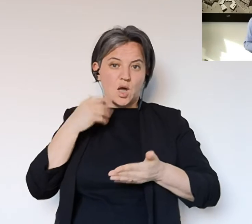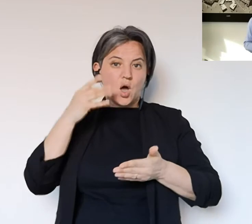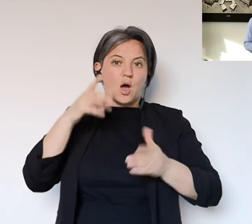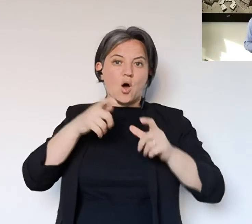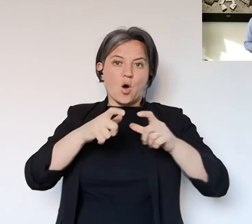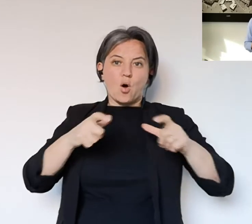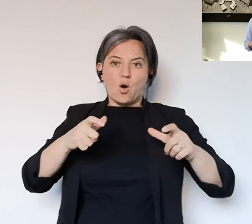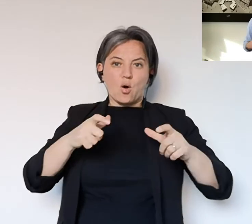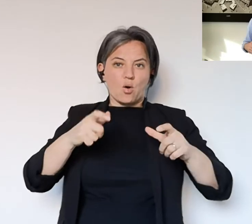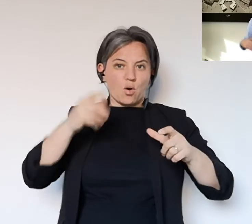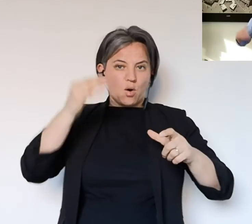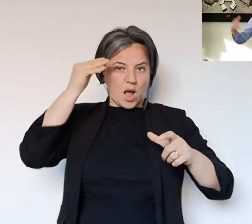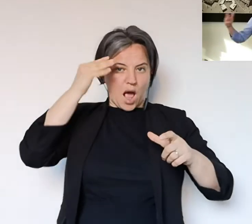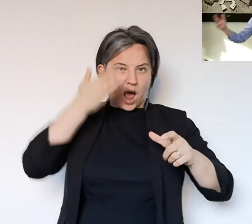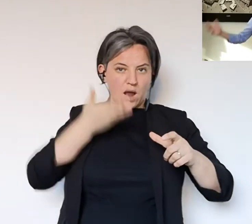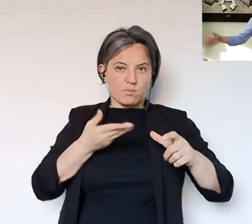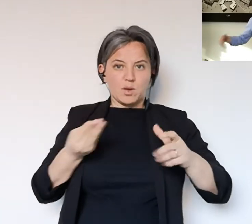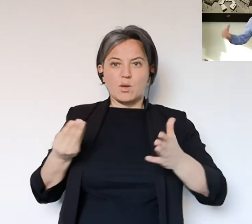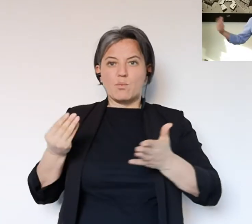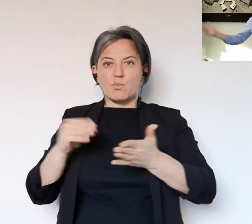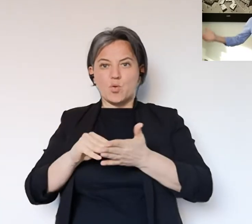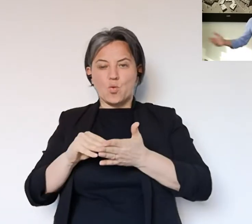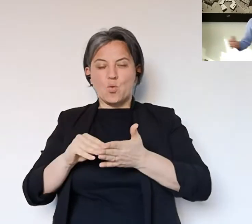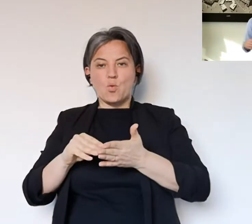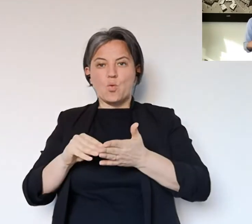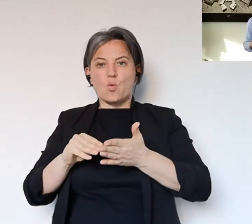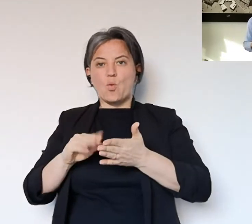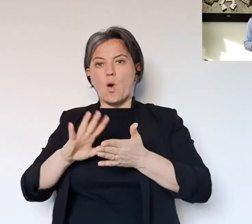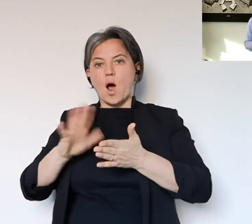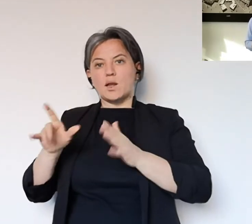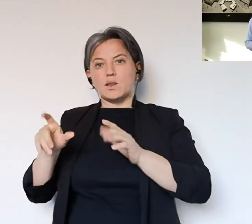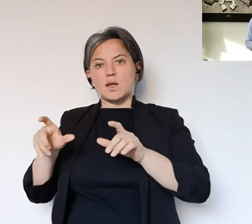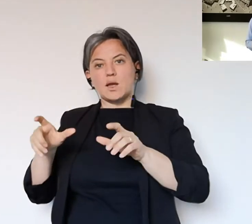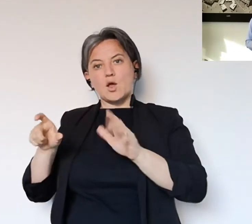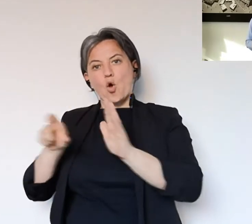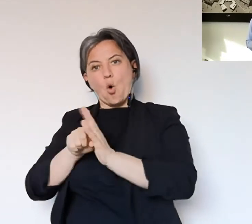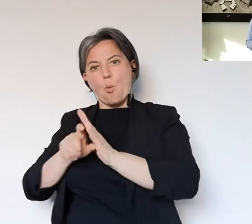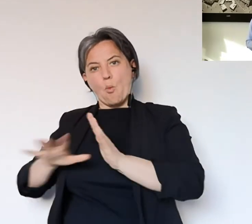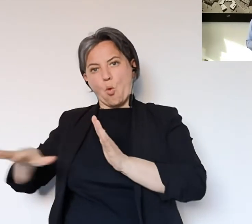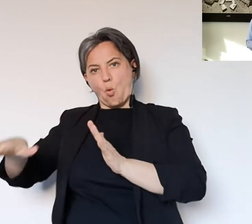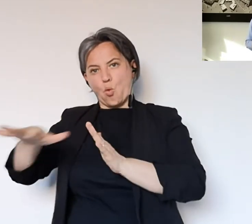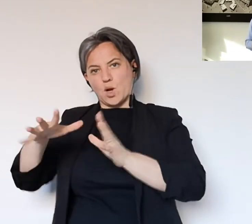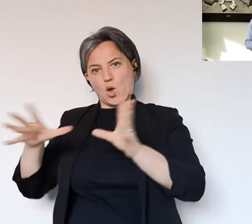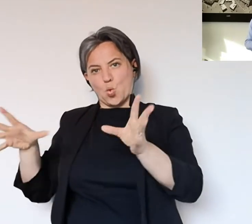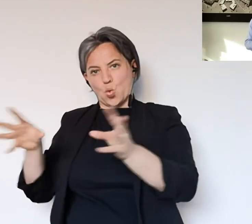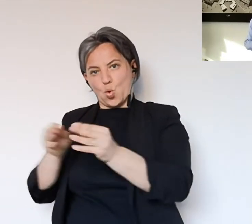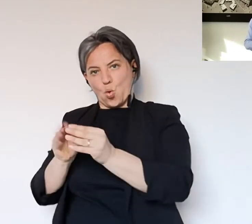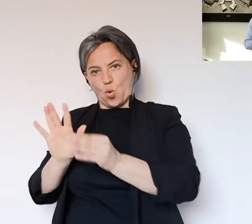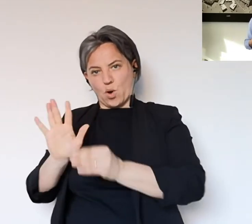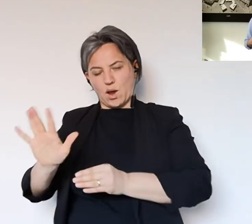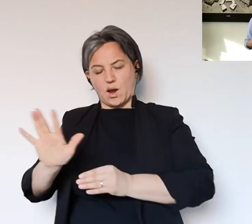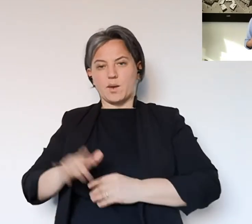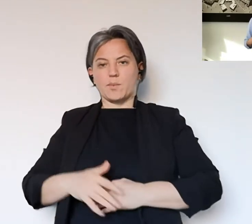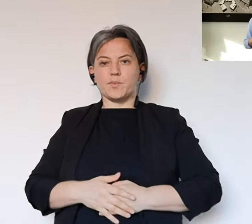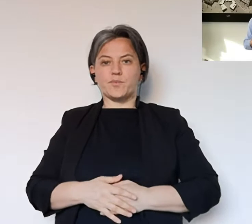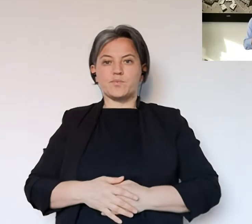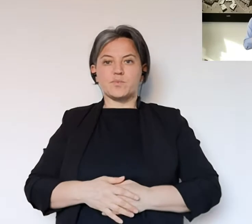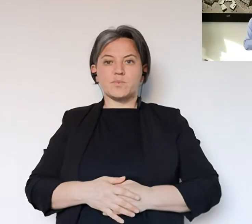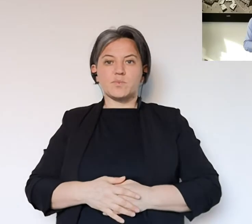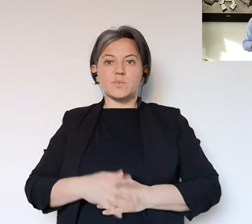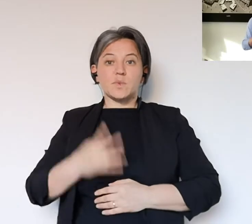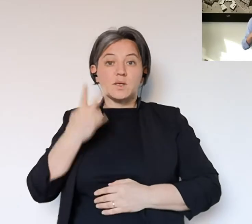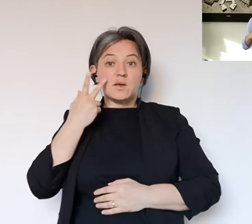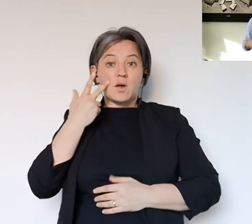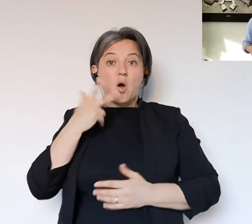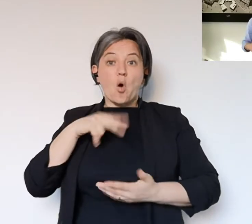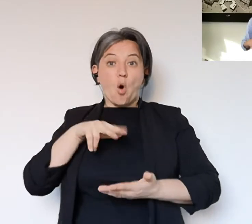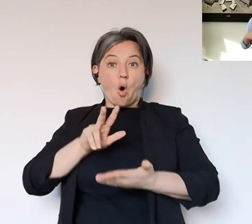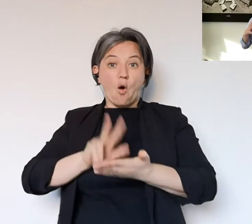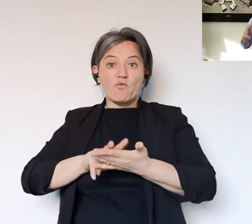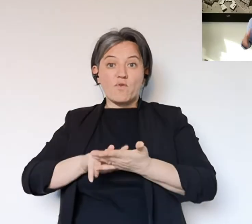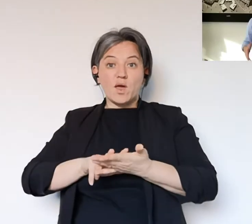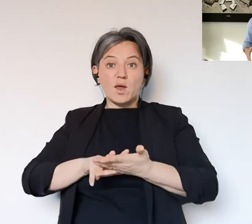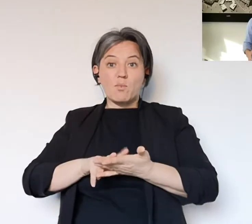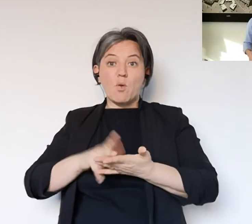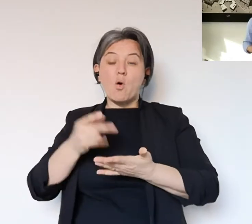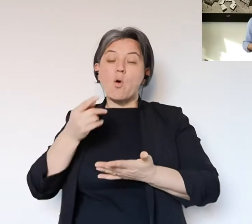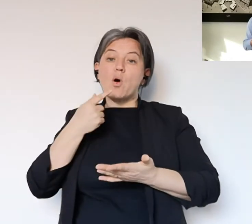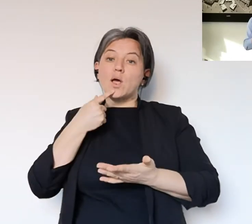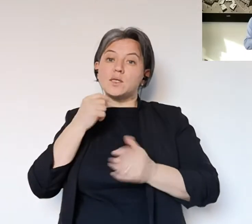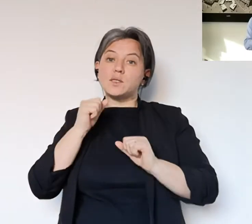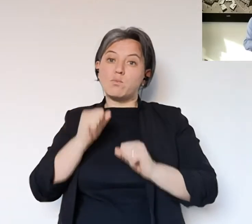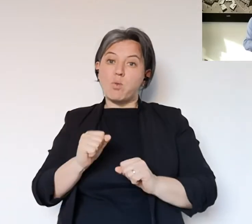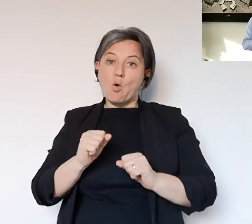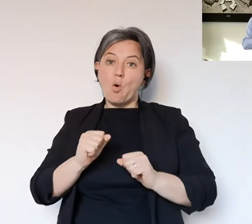del Comune di Carpi e anche ovviamente dell'Unione dei Comuni, ci fa pensare ovviamente e lo